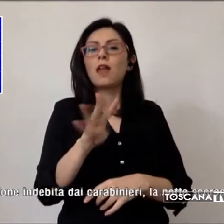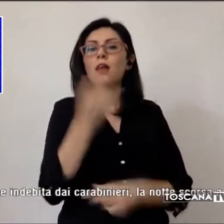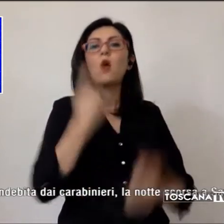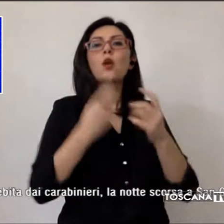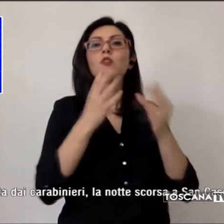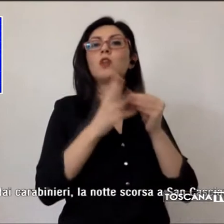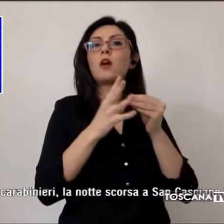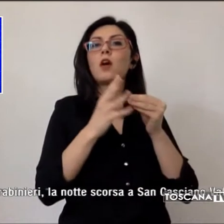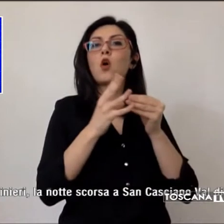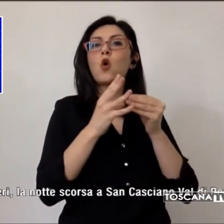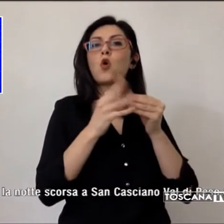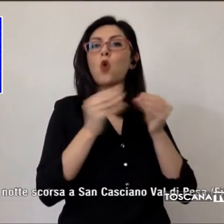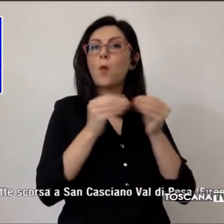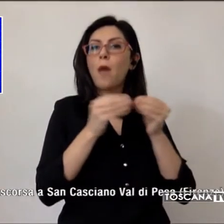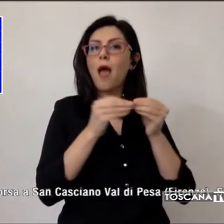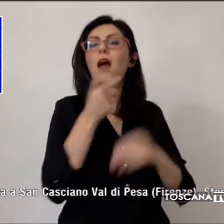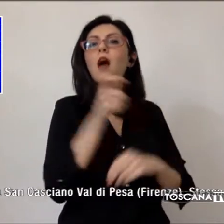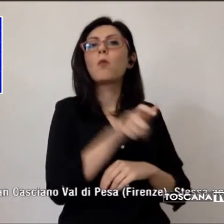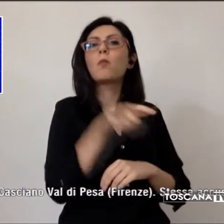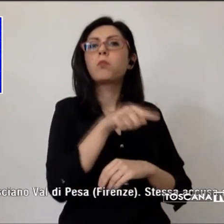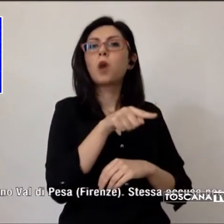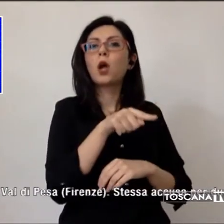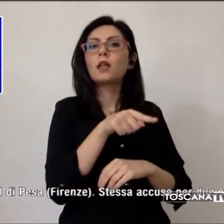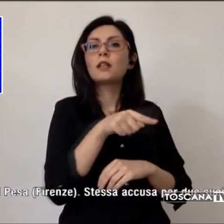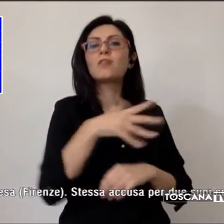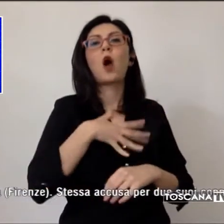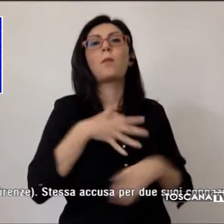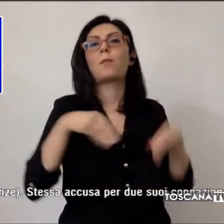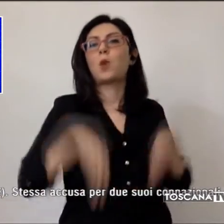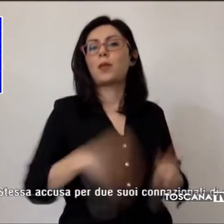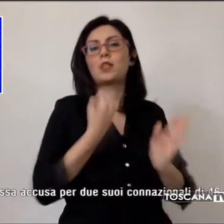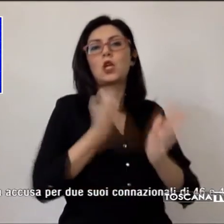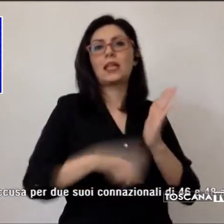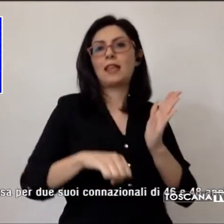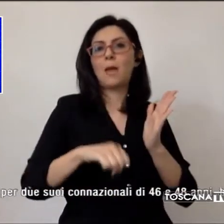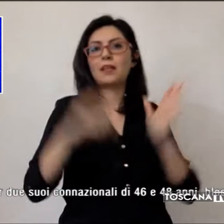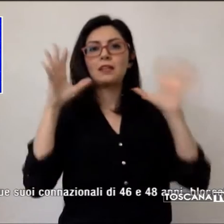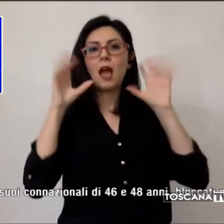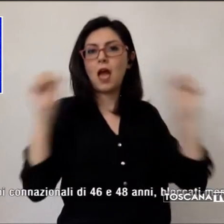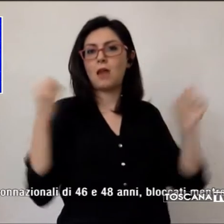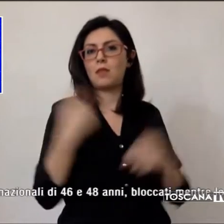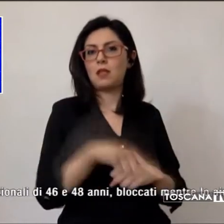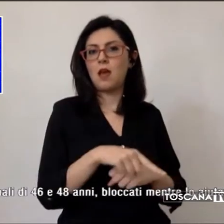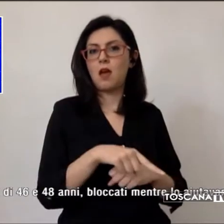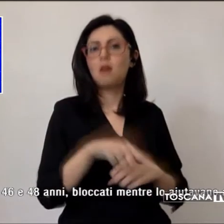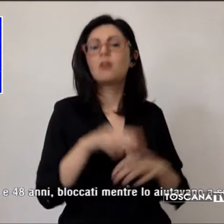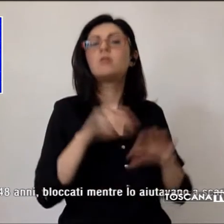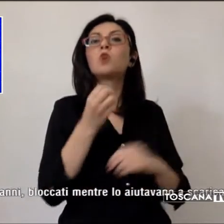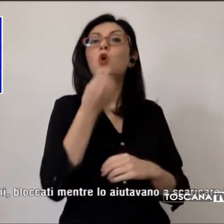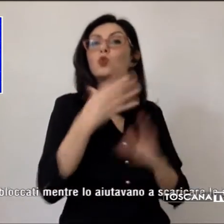per appropriazione indebita dai carabinieri. È accaduto la notte scorsa a San Casciano, Val di Pesa,